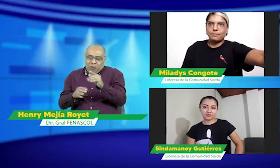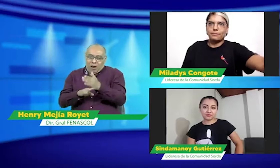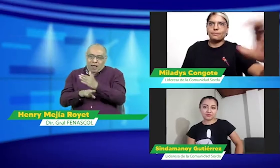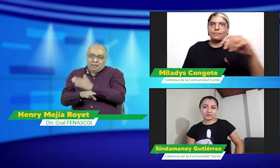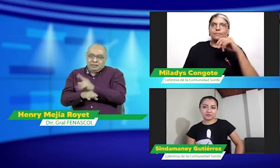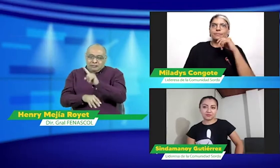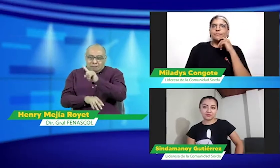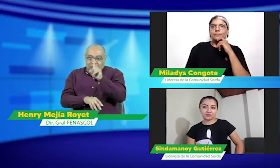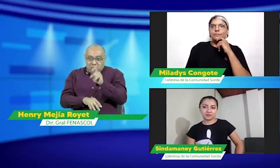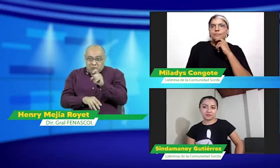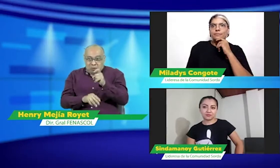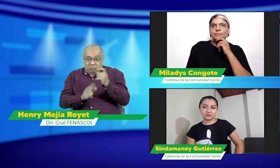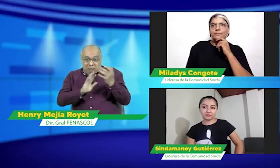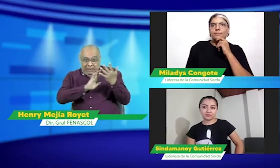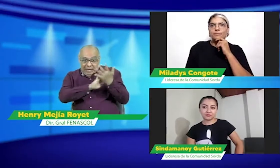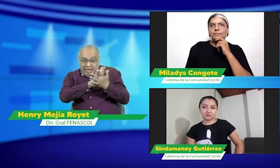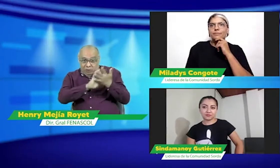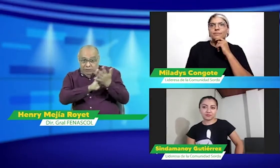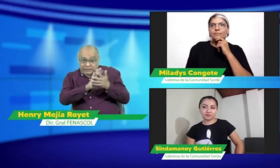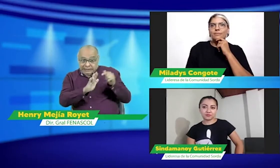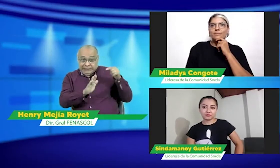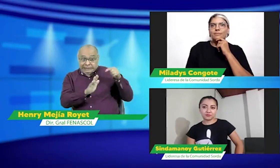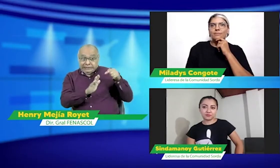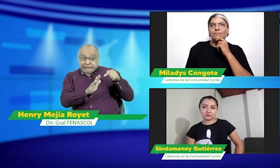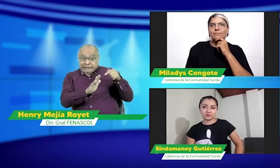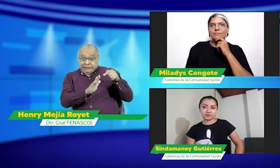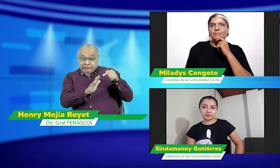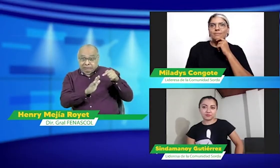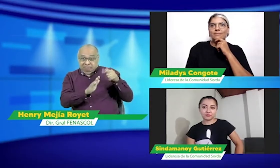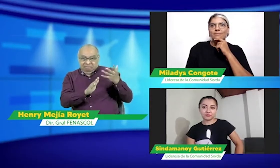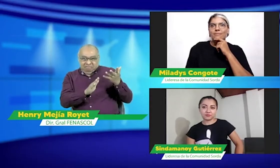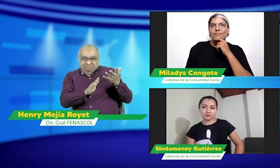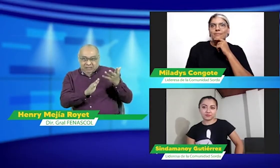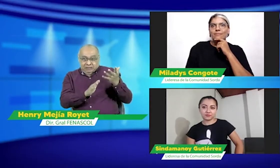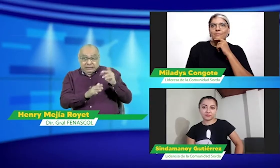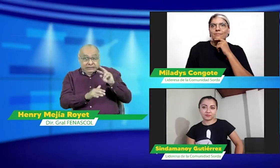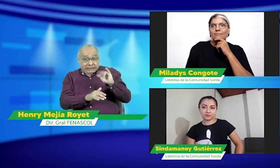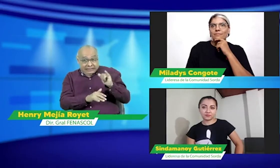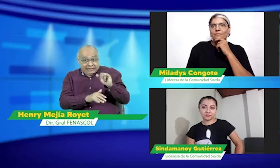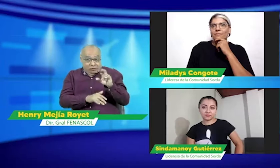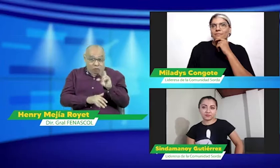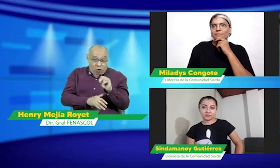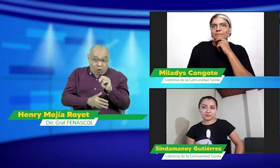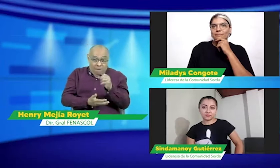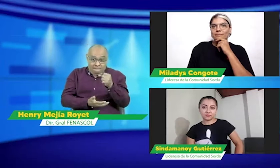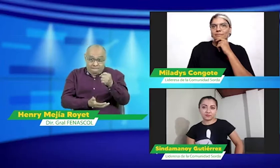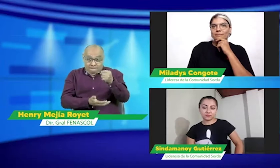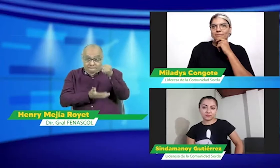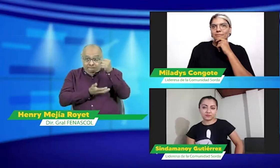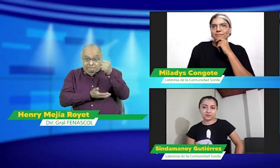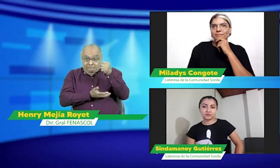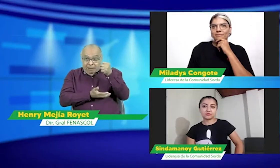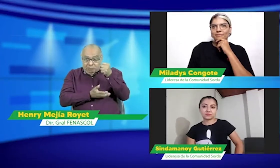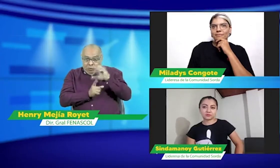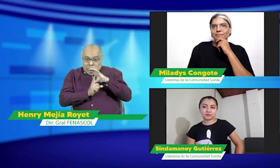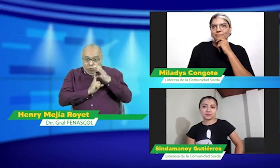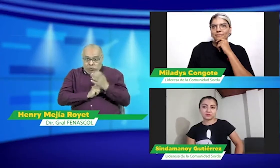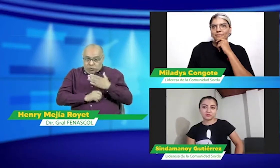Así que quiero, antes de darles paso, pues hacer la pregunta. ¿Es o no la